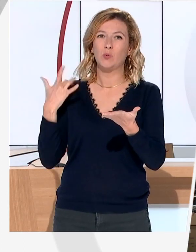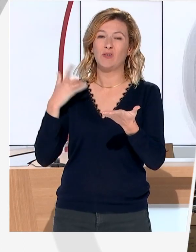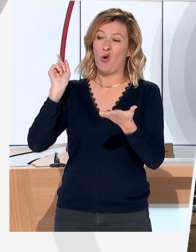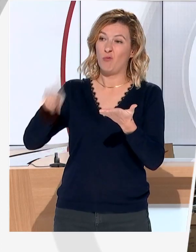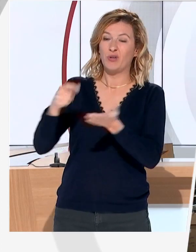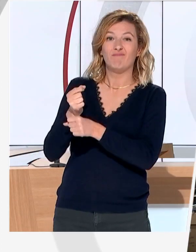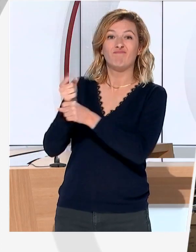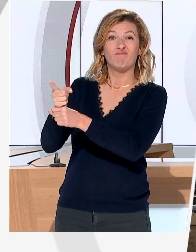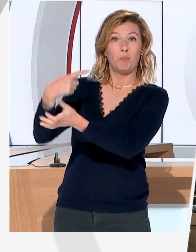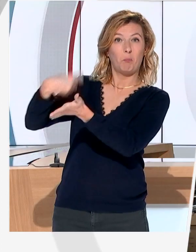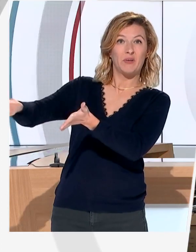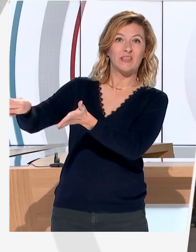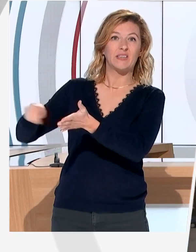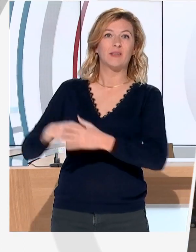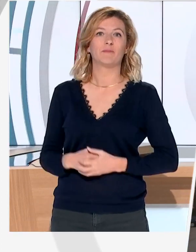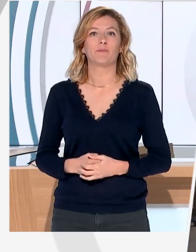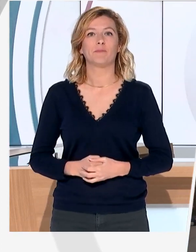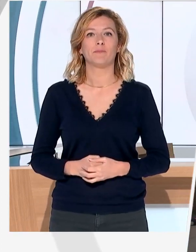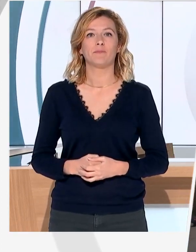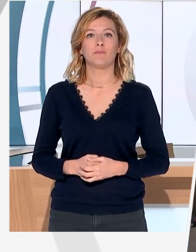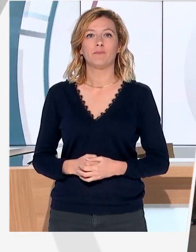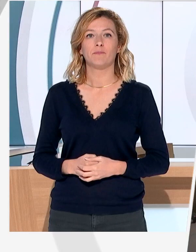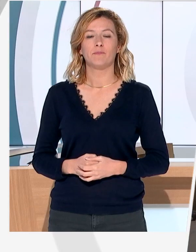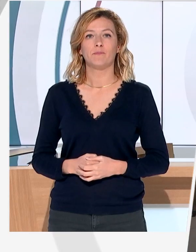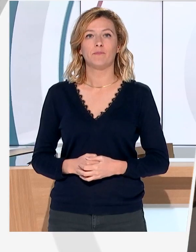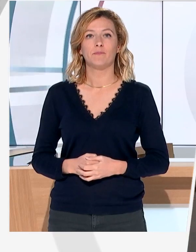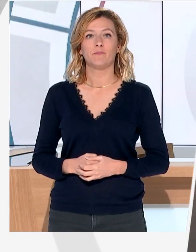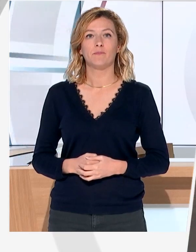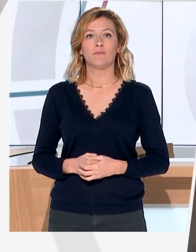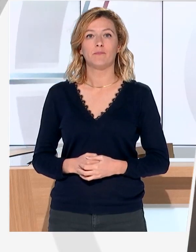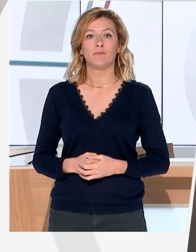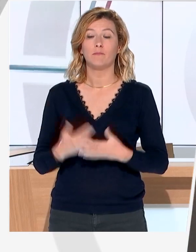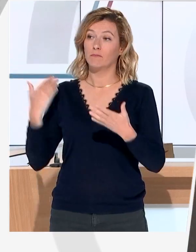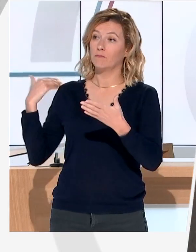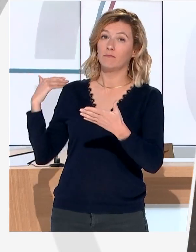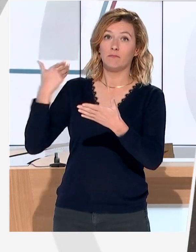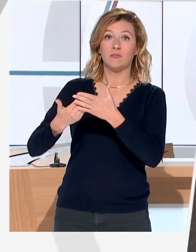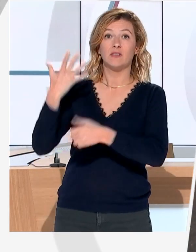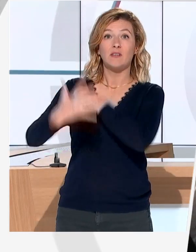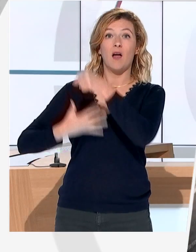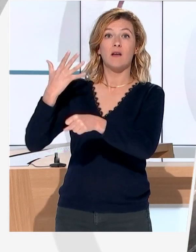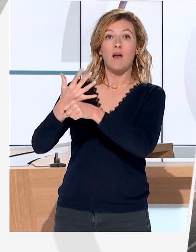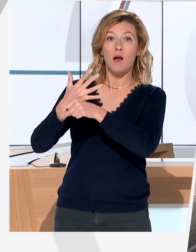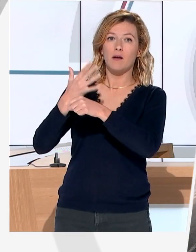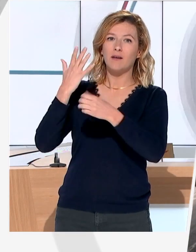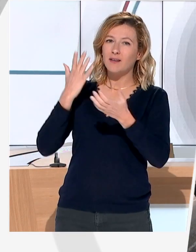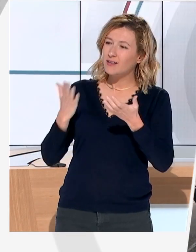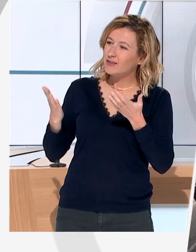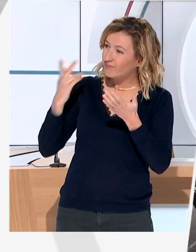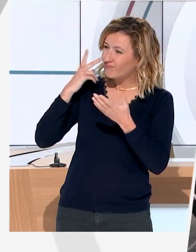ne peut pas être réutilisée, le Secours Populaire français paye pour faire évacuer tout ce qui n'est pas utilisable. En 5